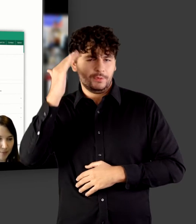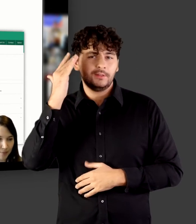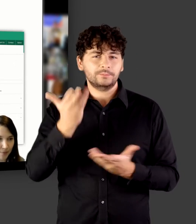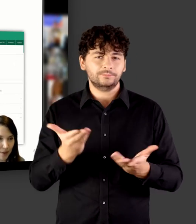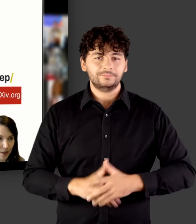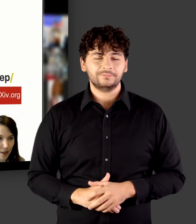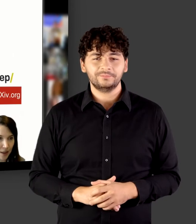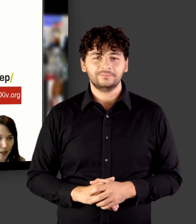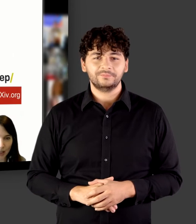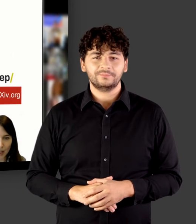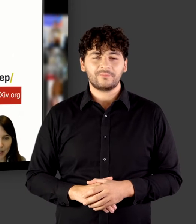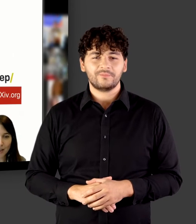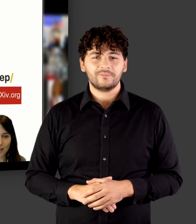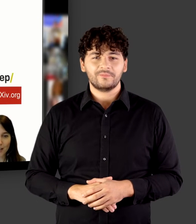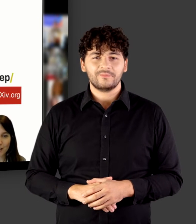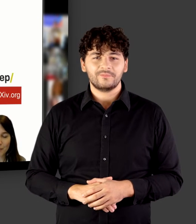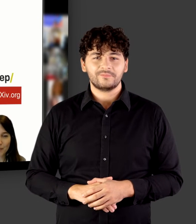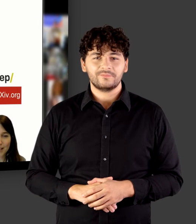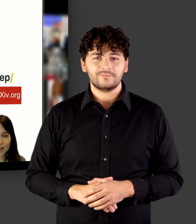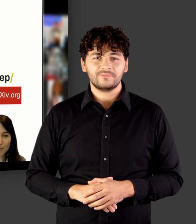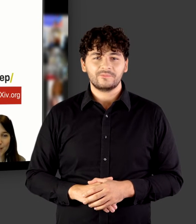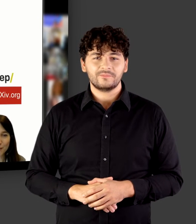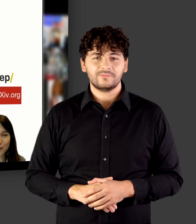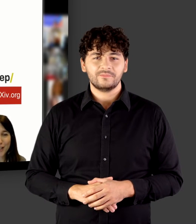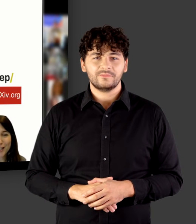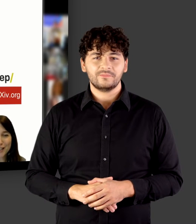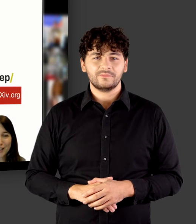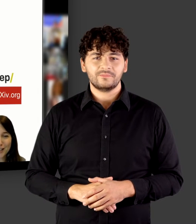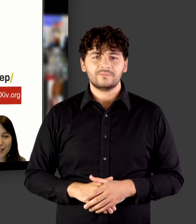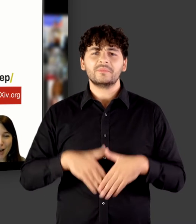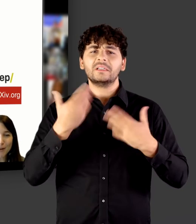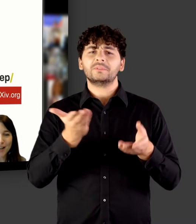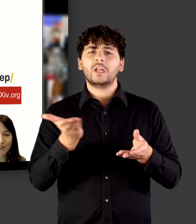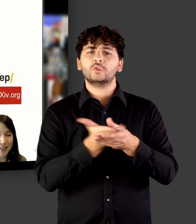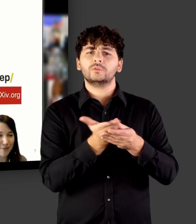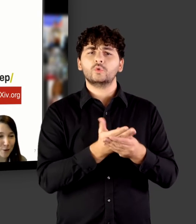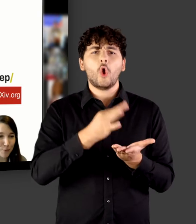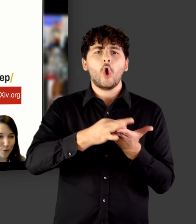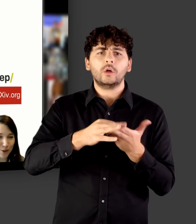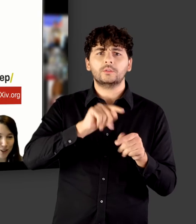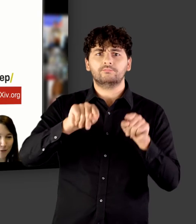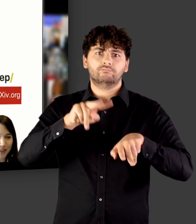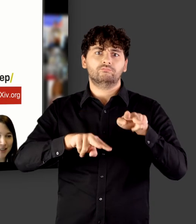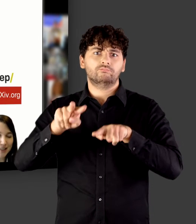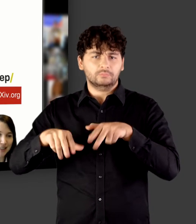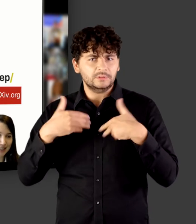Ja, es gibt verschiedene Ablage- und Archivierungsorte, auf denen dann